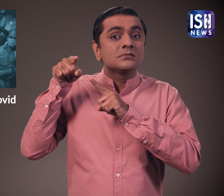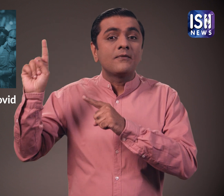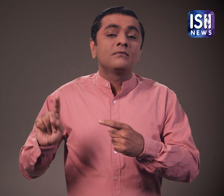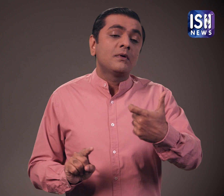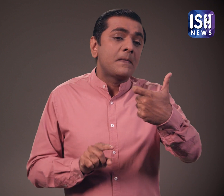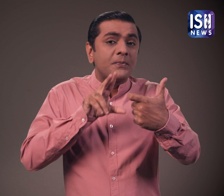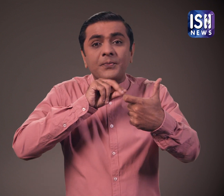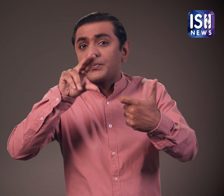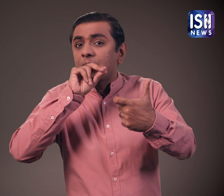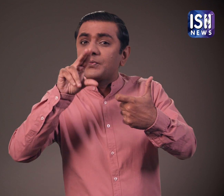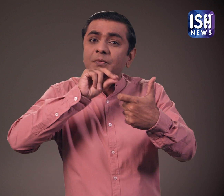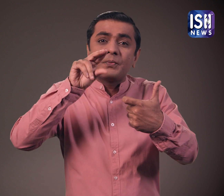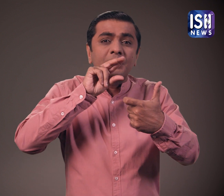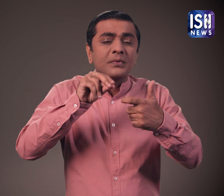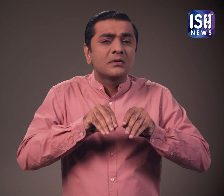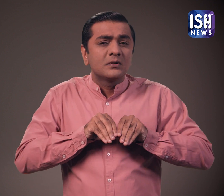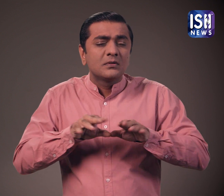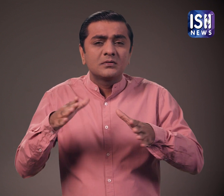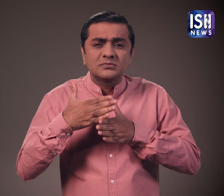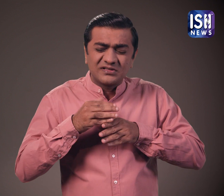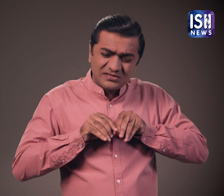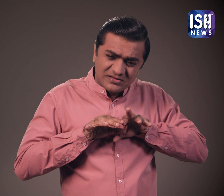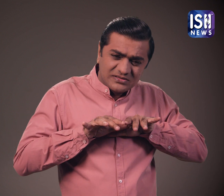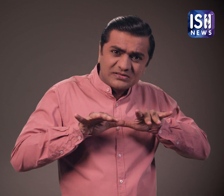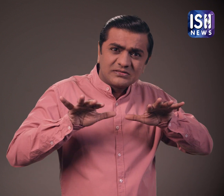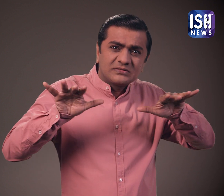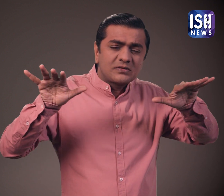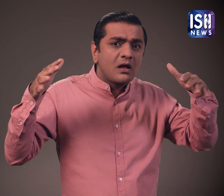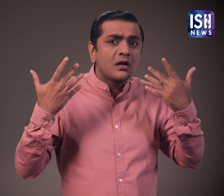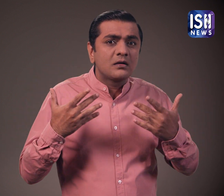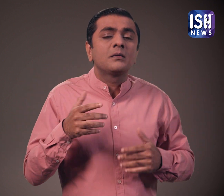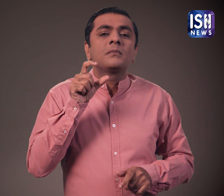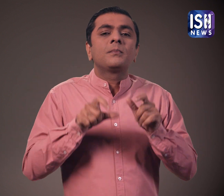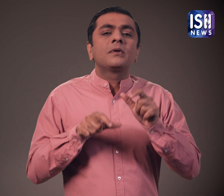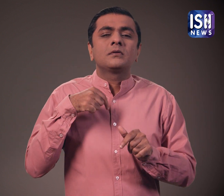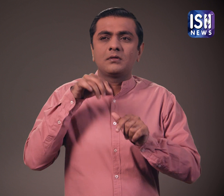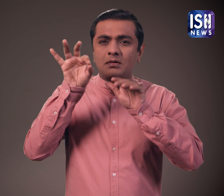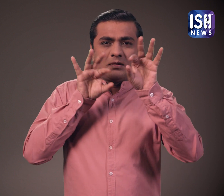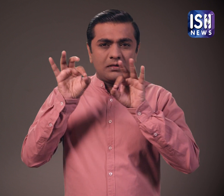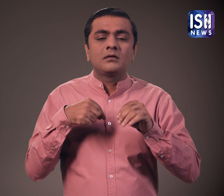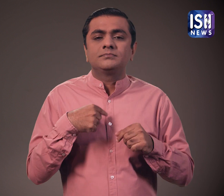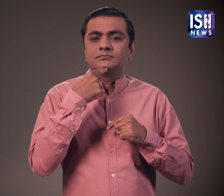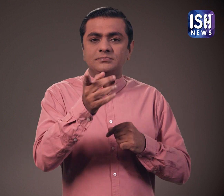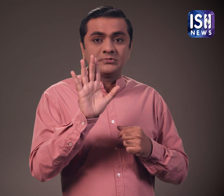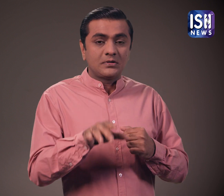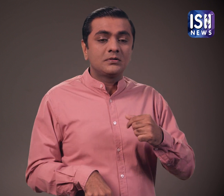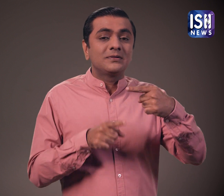वे वीडियो मेसेज प्रसारत कर रहे हैं जो अब वाइरल हो गए है आपको कुछ ऐसे मेसेज के बारे में बताता हूँ